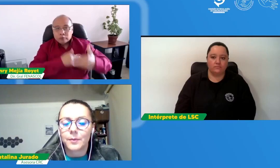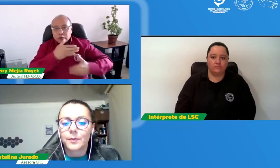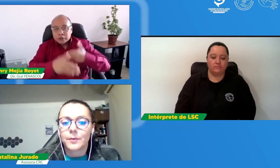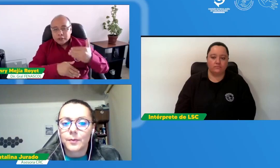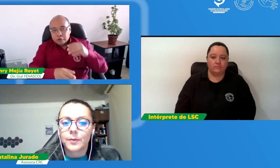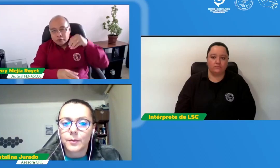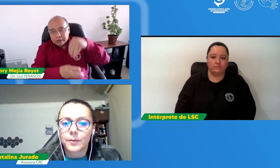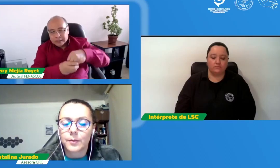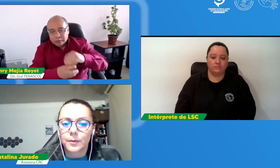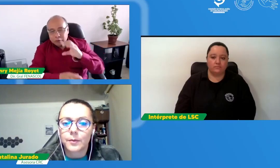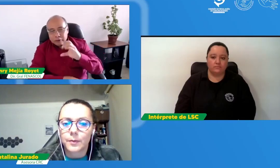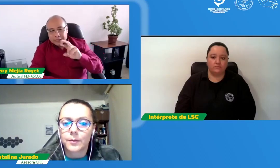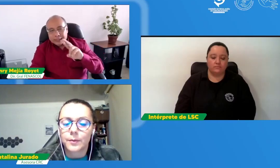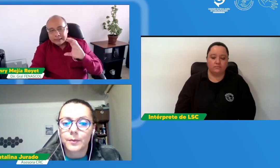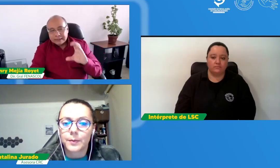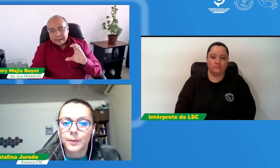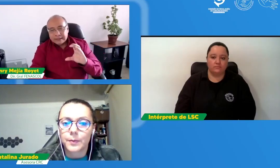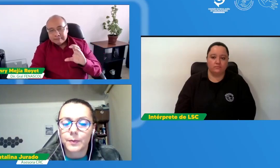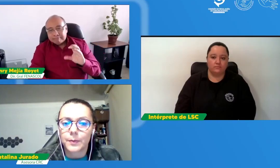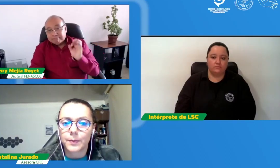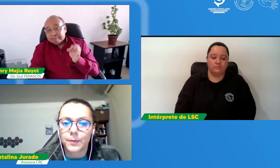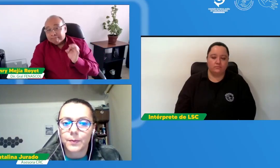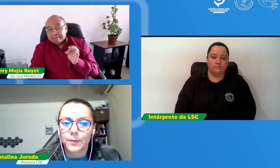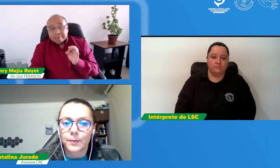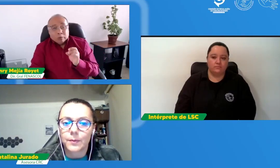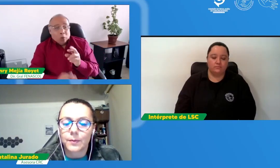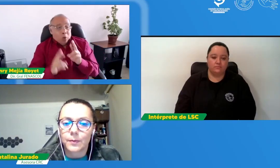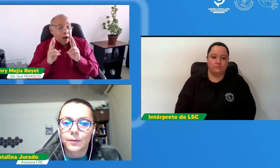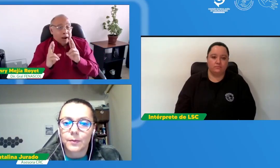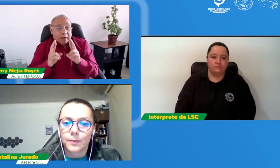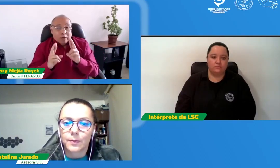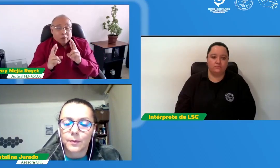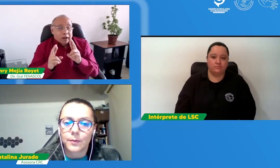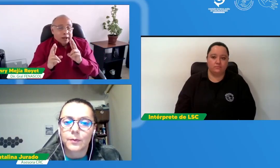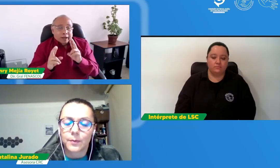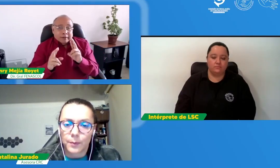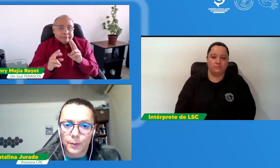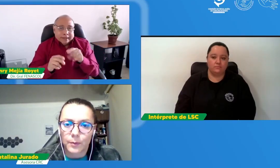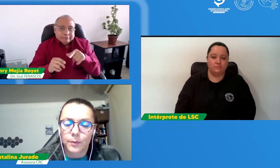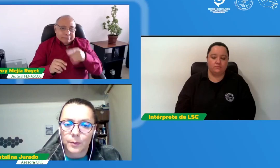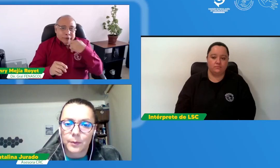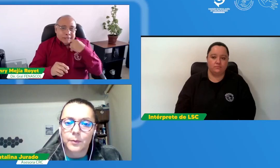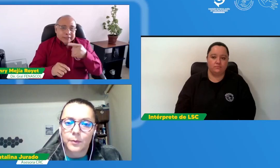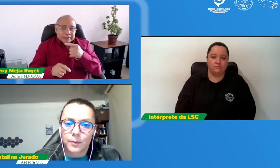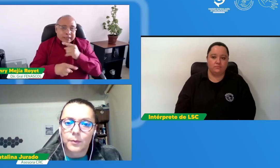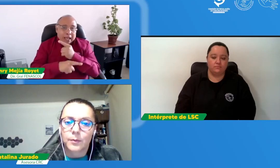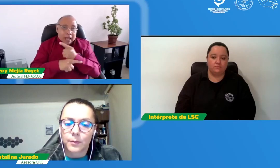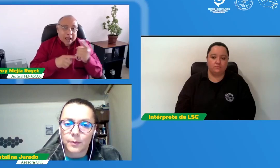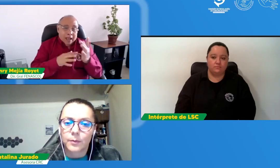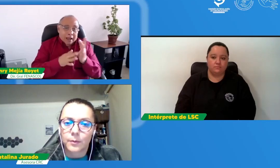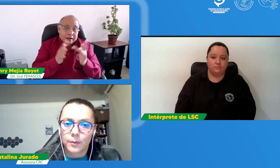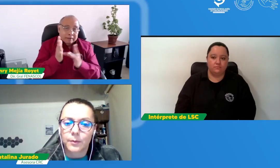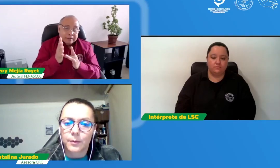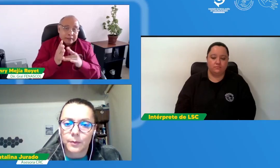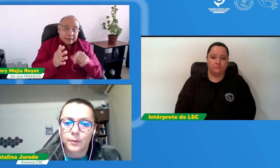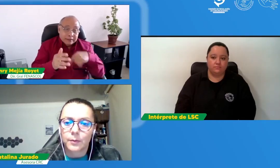y que la comunidad sorda tenga claridad de los procesos internos de la CEREC y pues ojalá pues tú